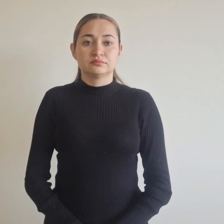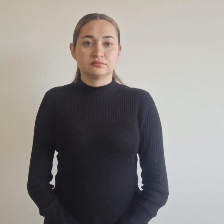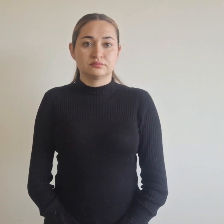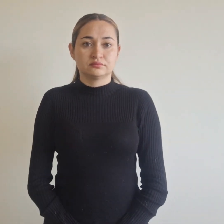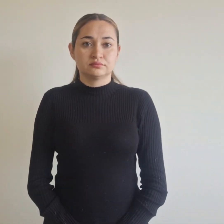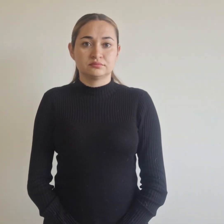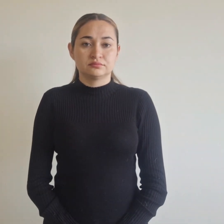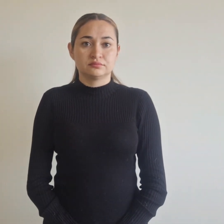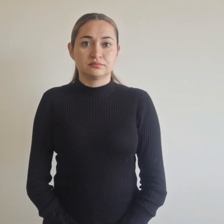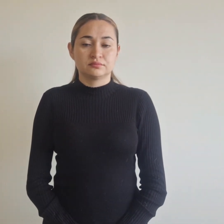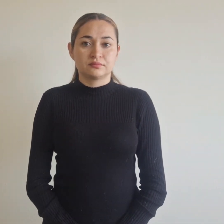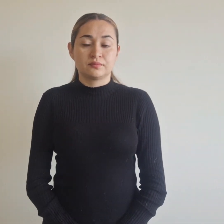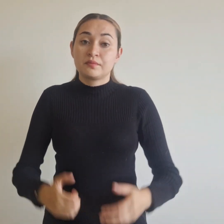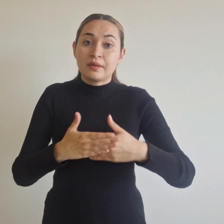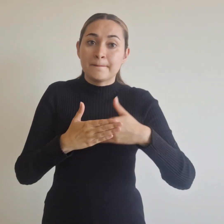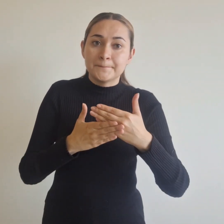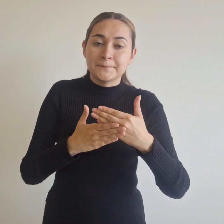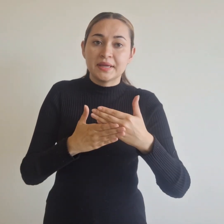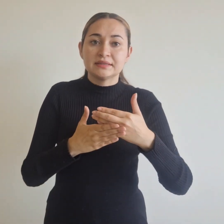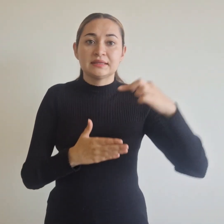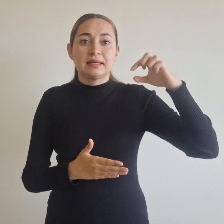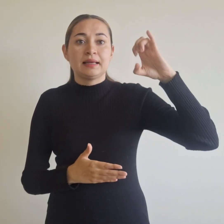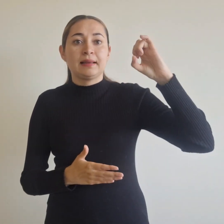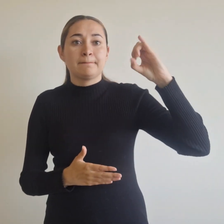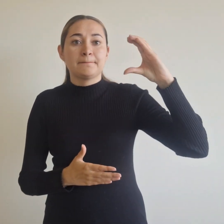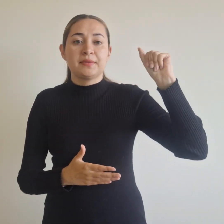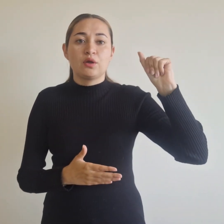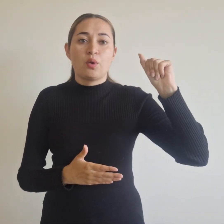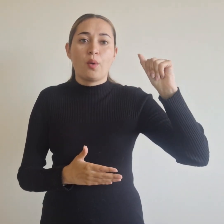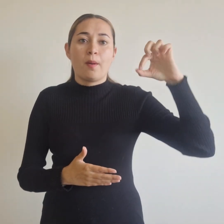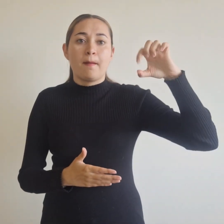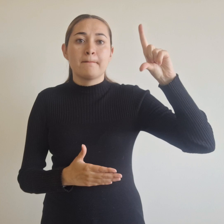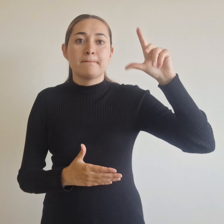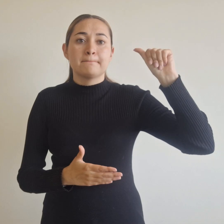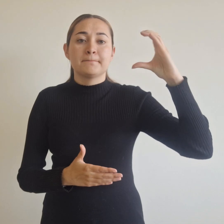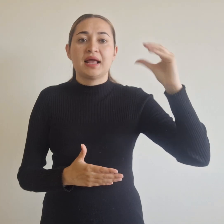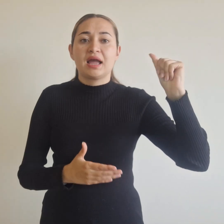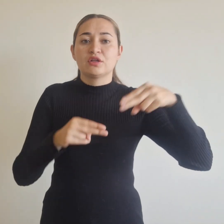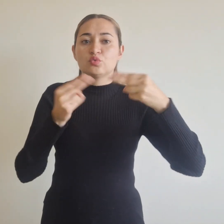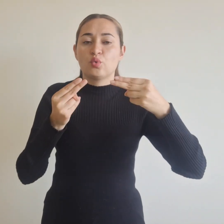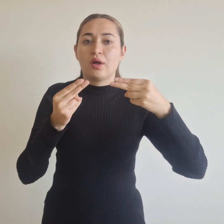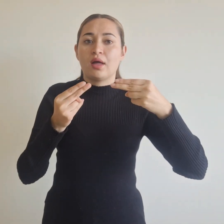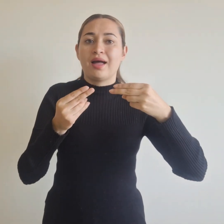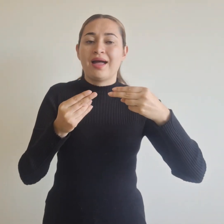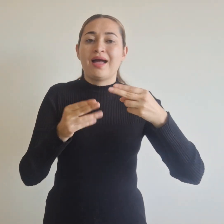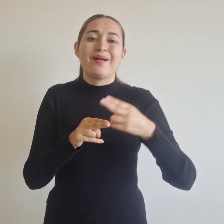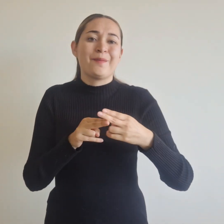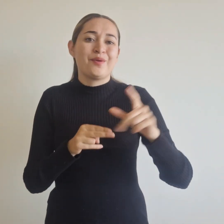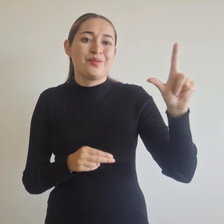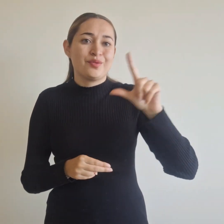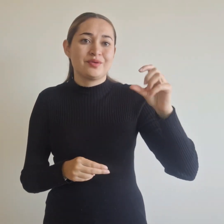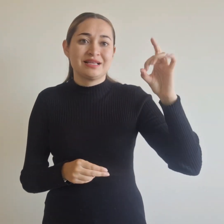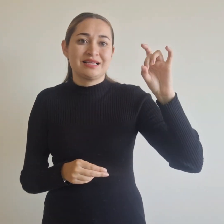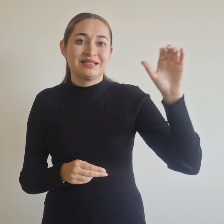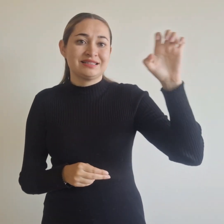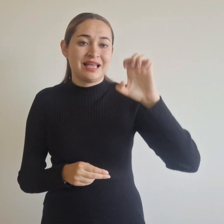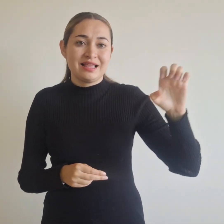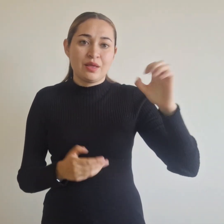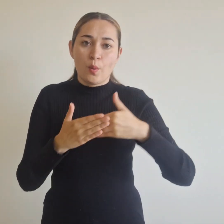de pico y placa en Tunja. A partir de lunes, 15 de enero se reanudará la medida de